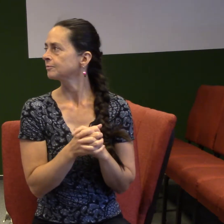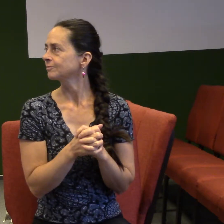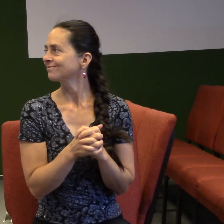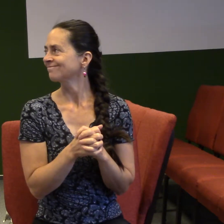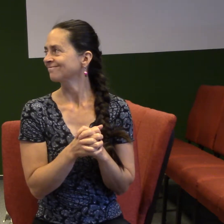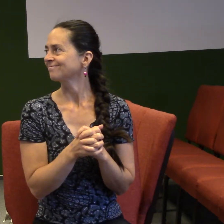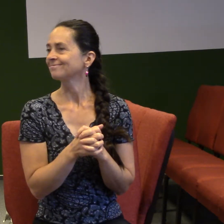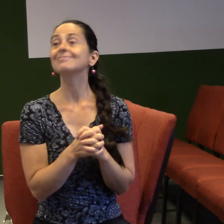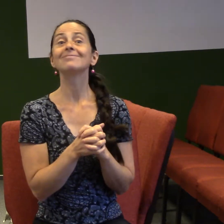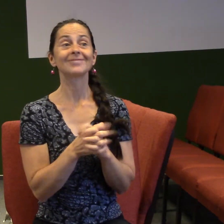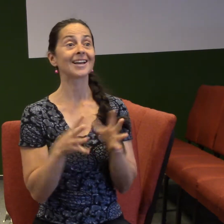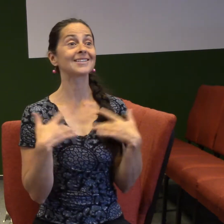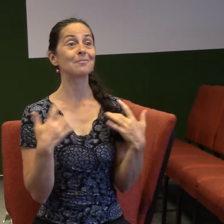jak se máte tady ve Valmezu?